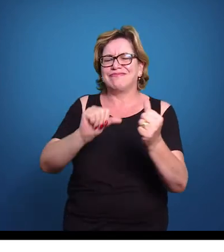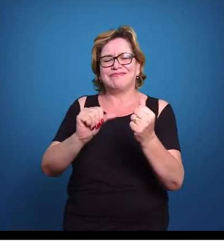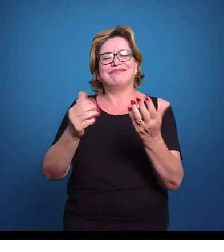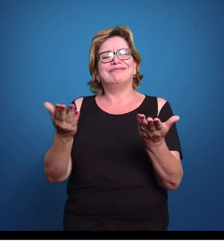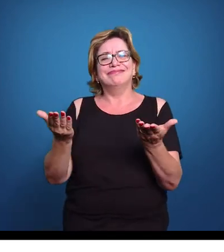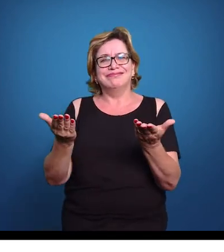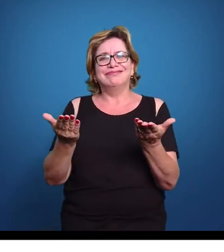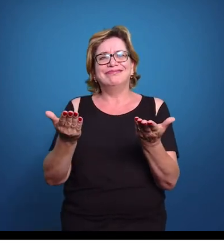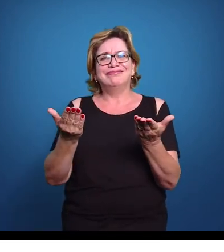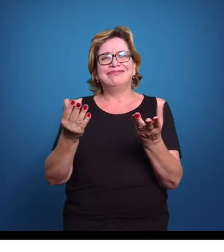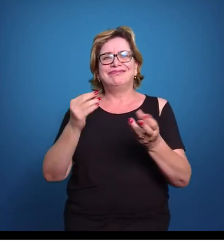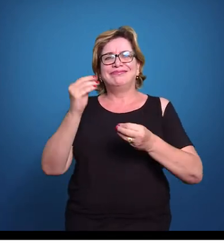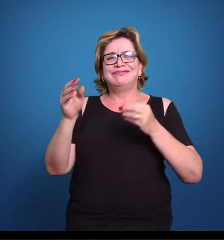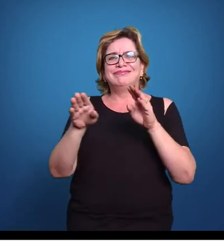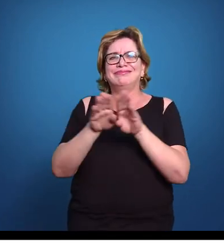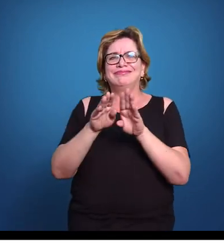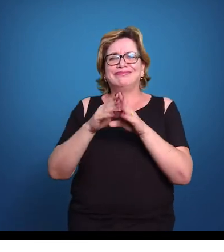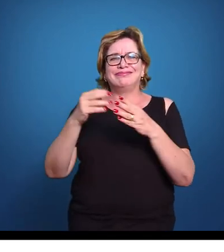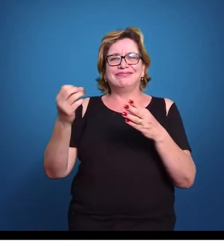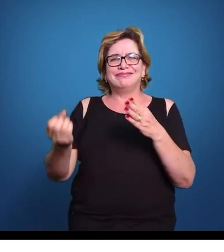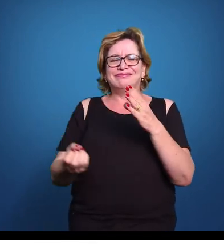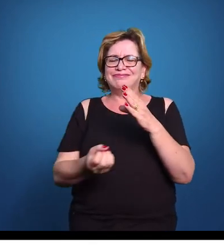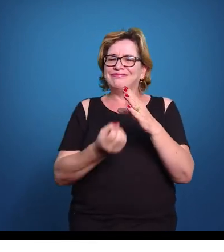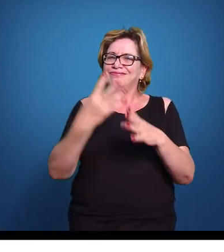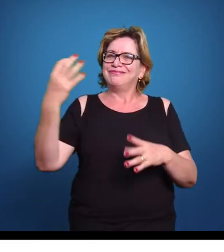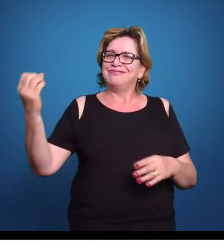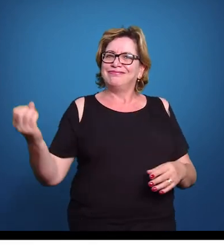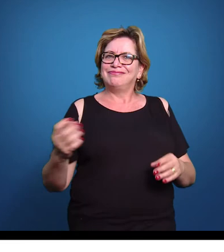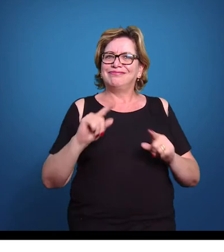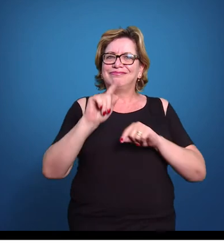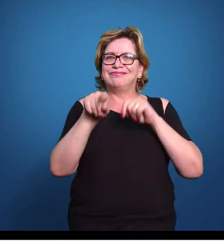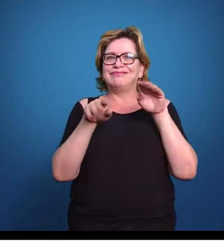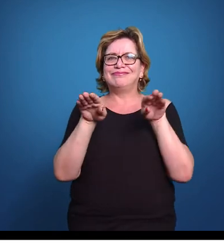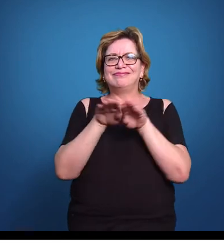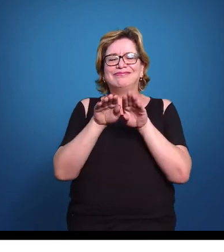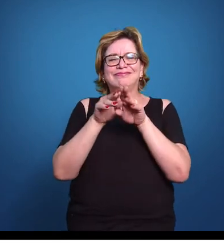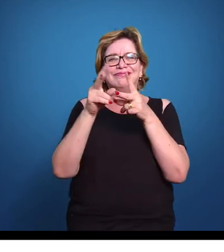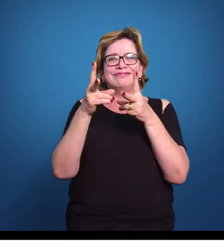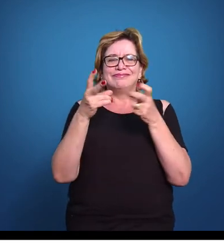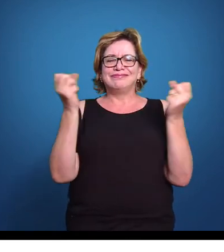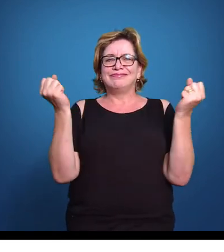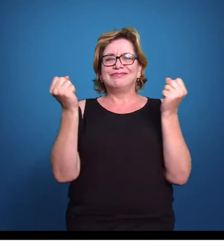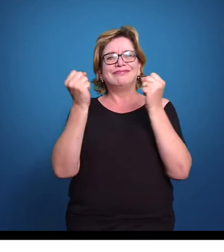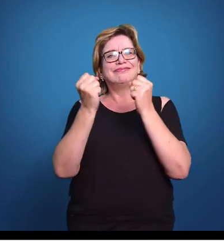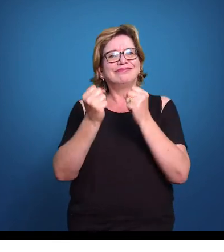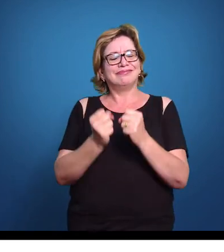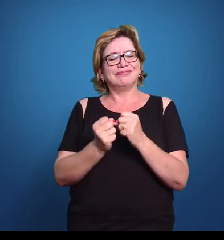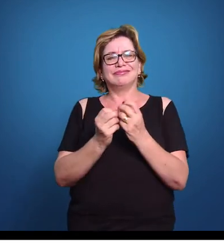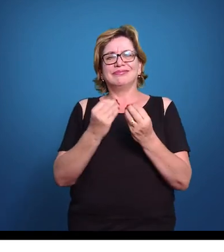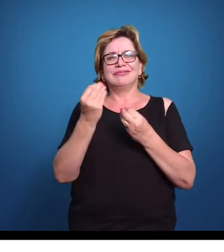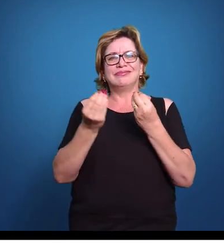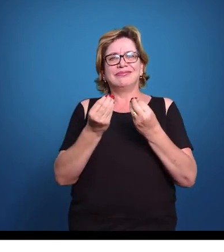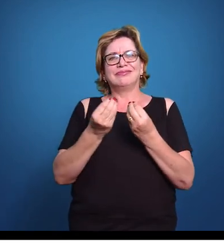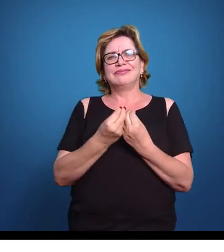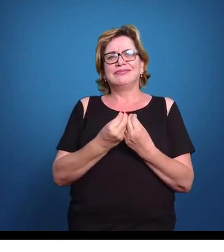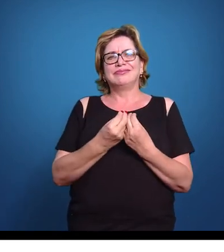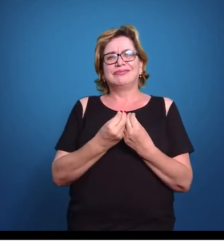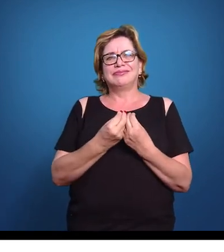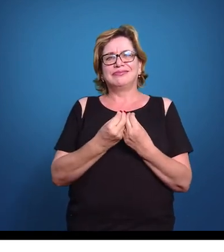sentido, de criar novas coisas e de perceber que nós podemos, com uma